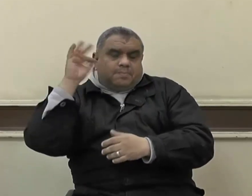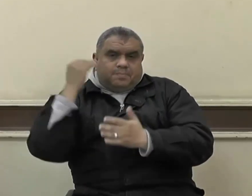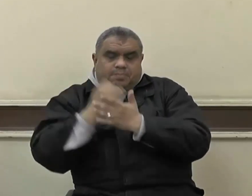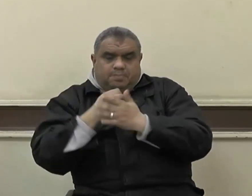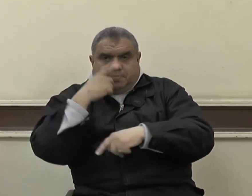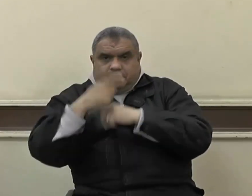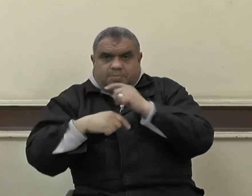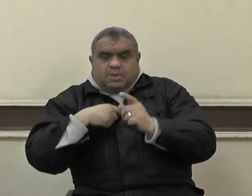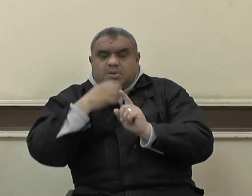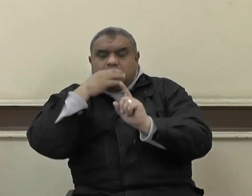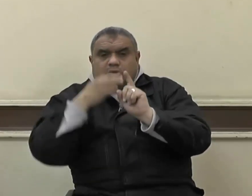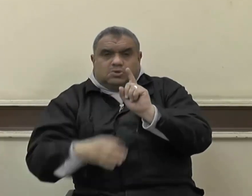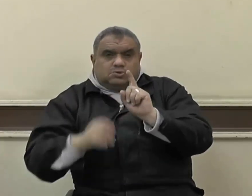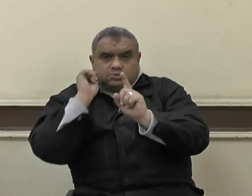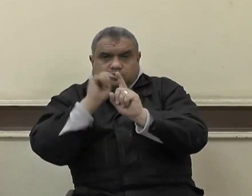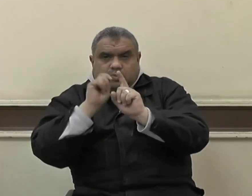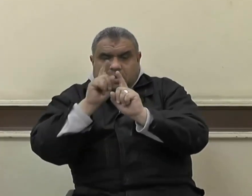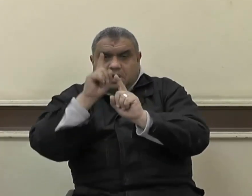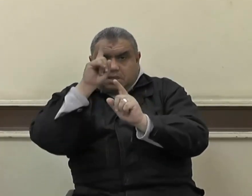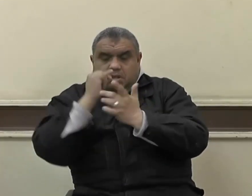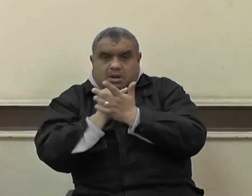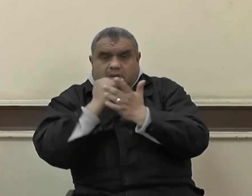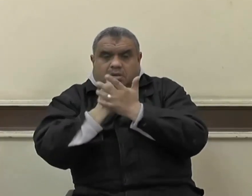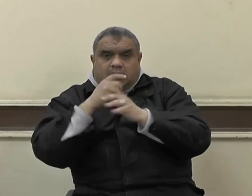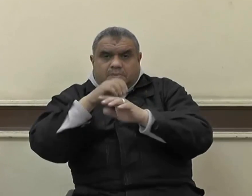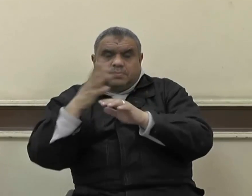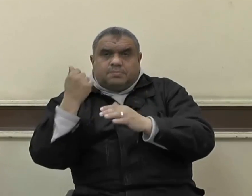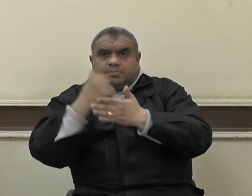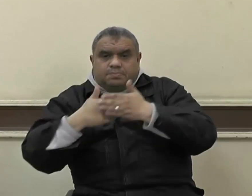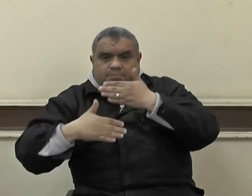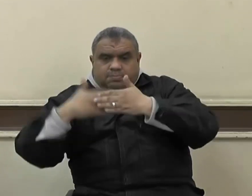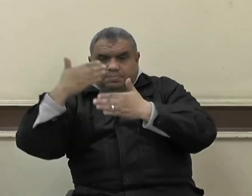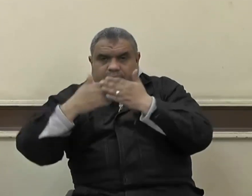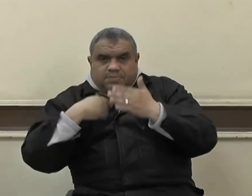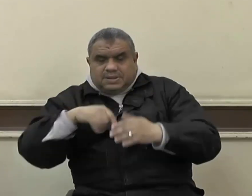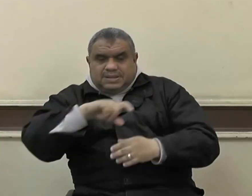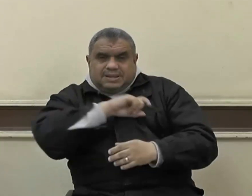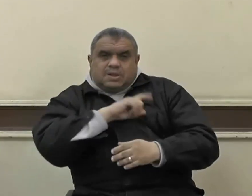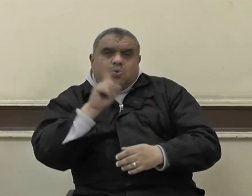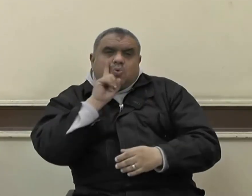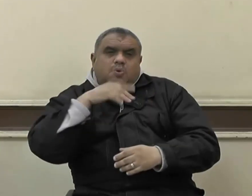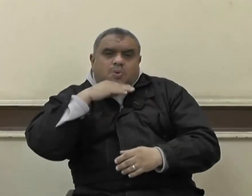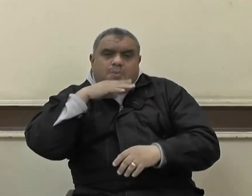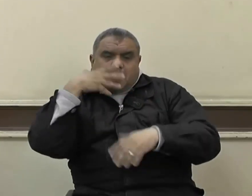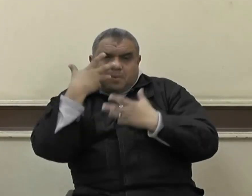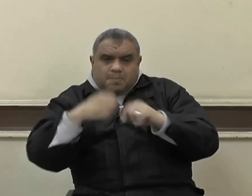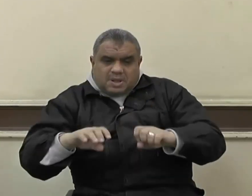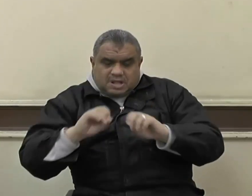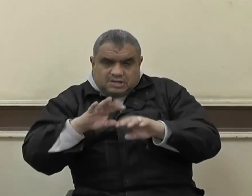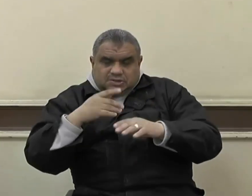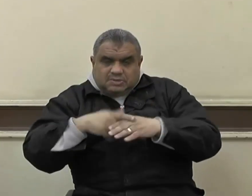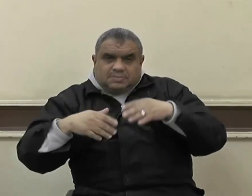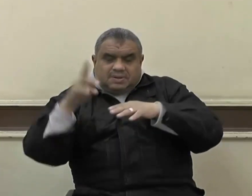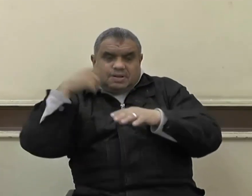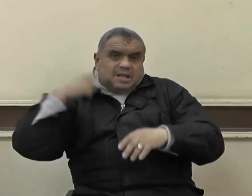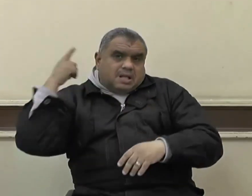الدين والدولة ومواجهتها والقضاء على فكرها المتطرف واجب ديني ووطني